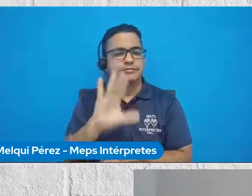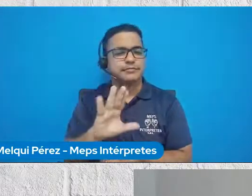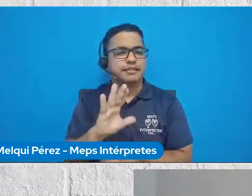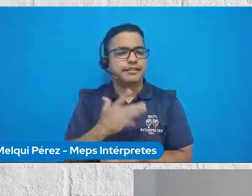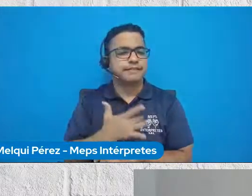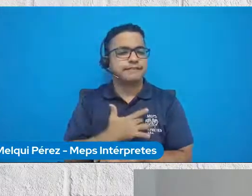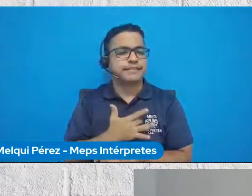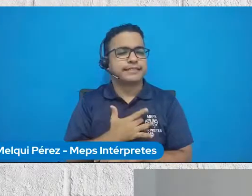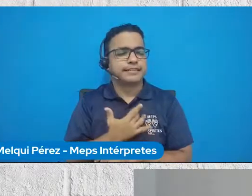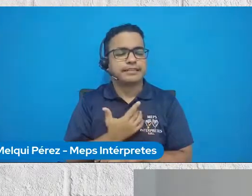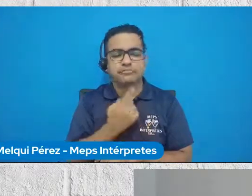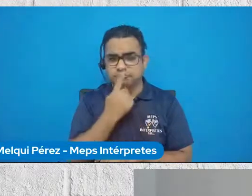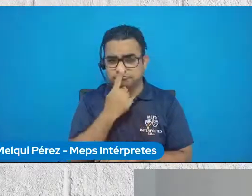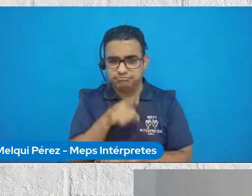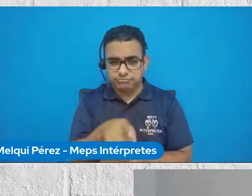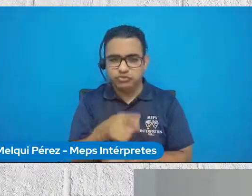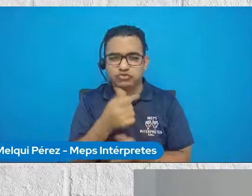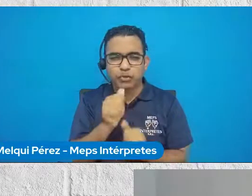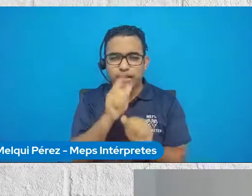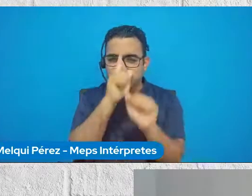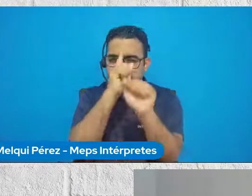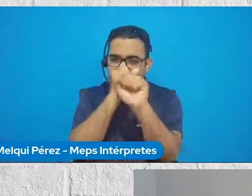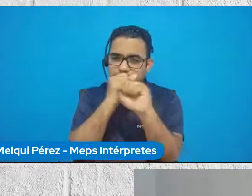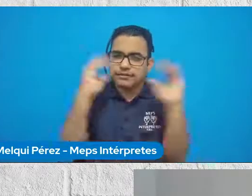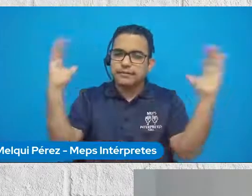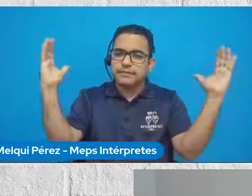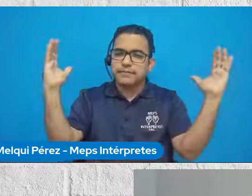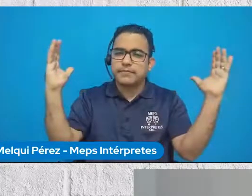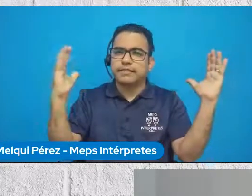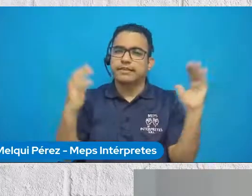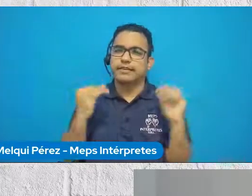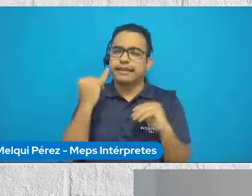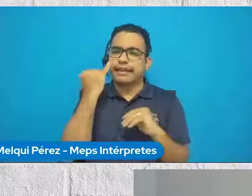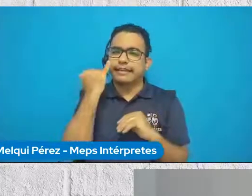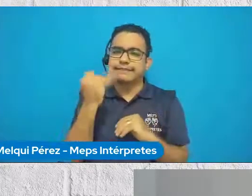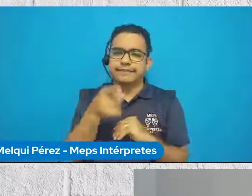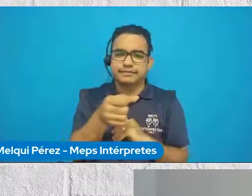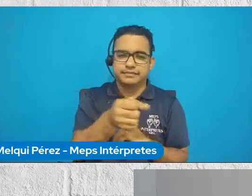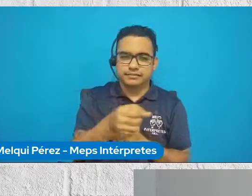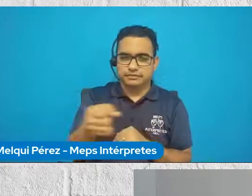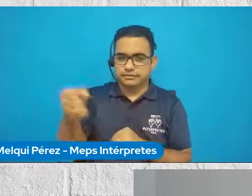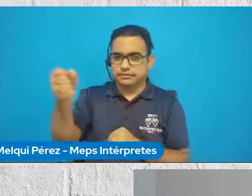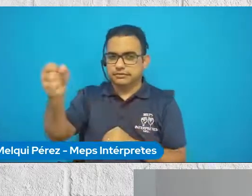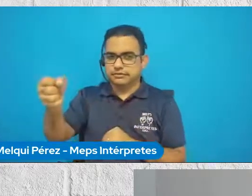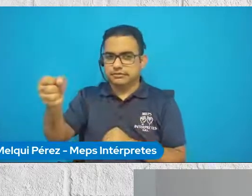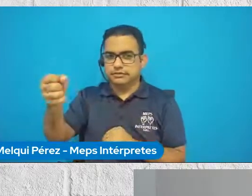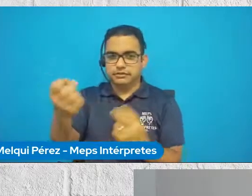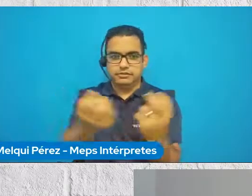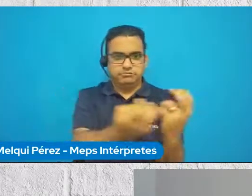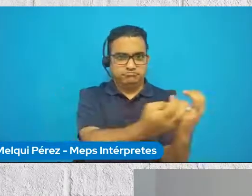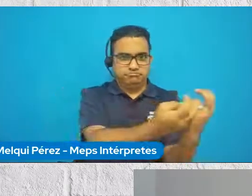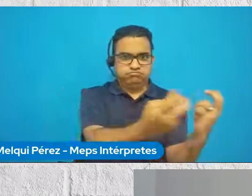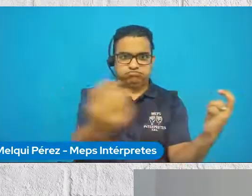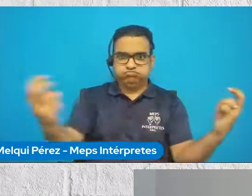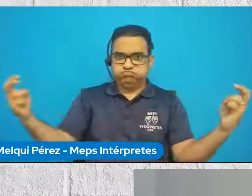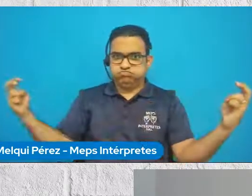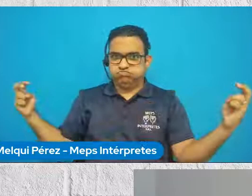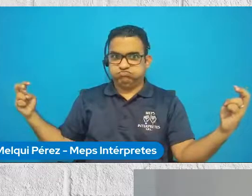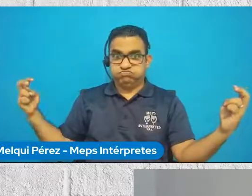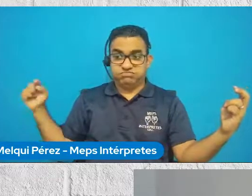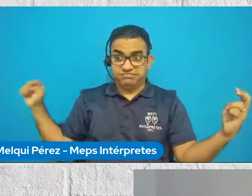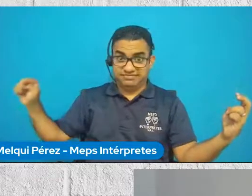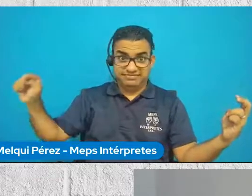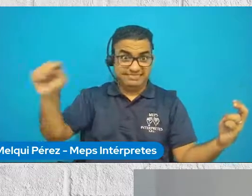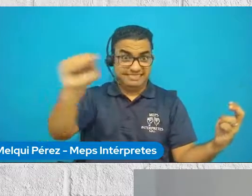concreta. Me gustaría que te pienses en medio de una asamblea general. Te están escuchando el día de hoy y en este